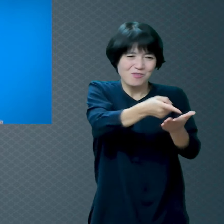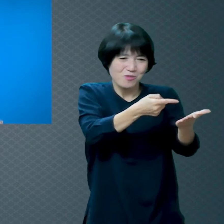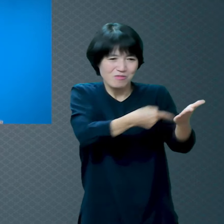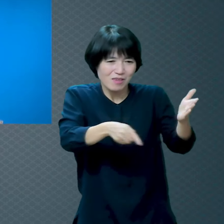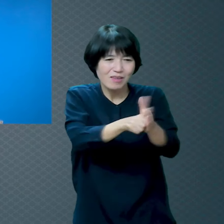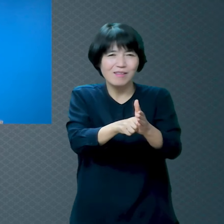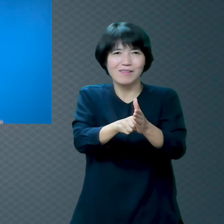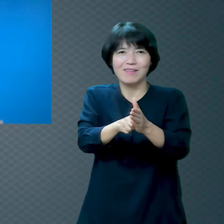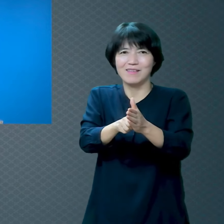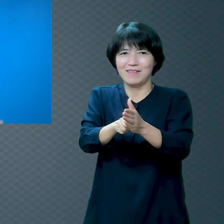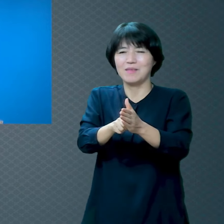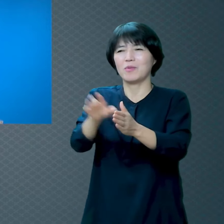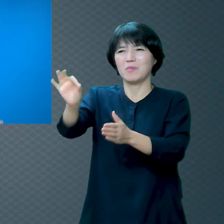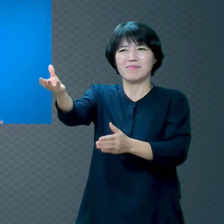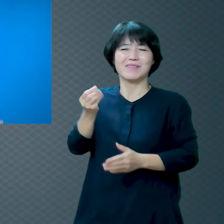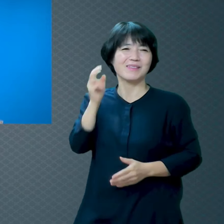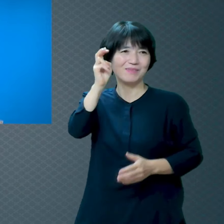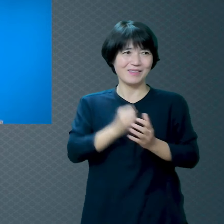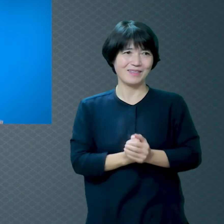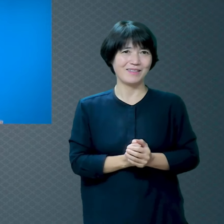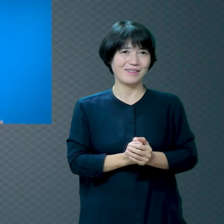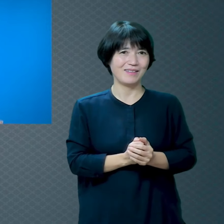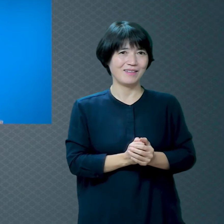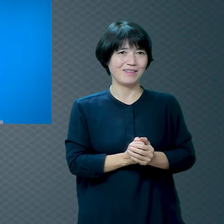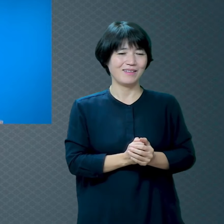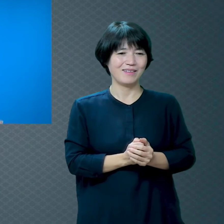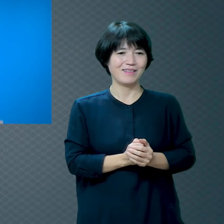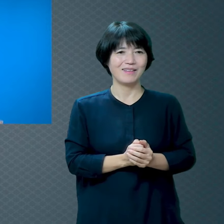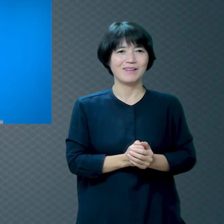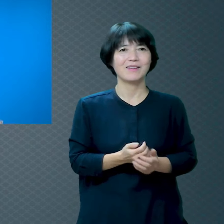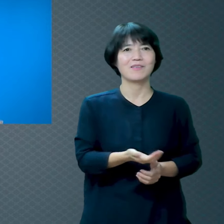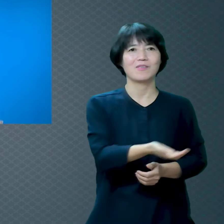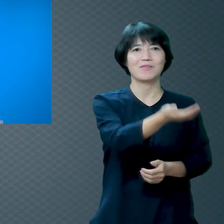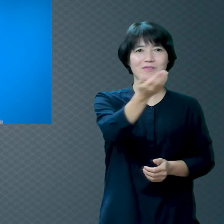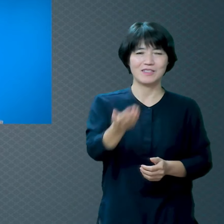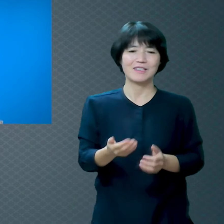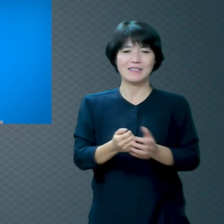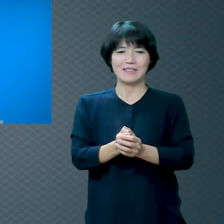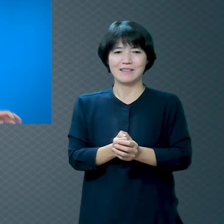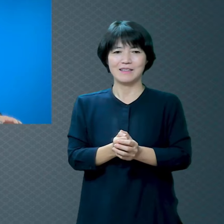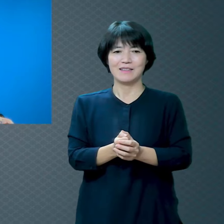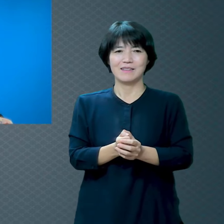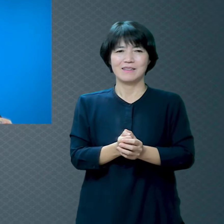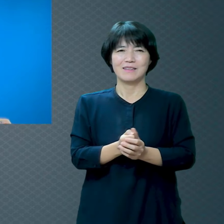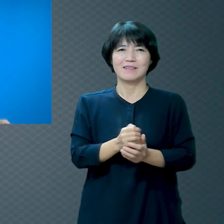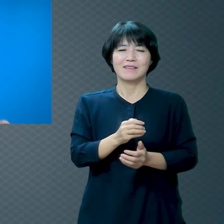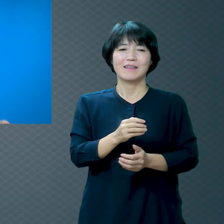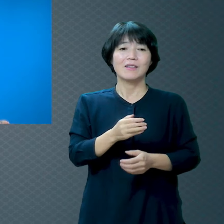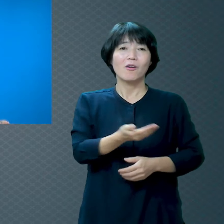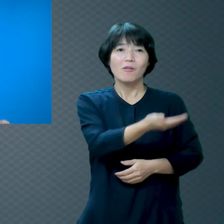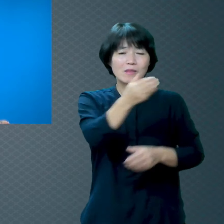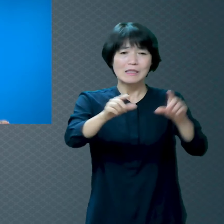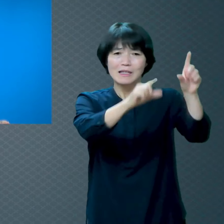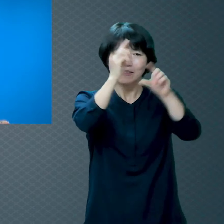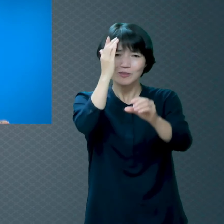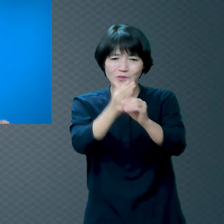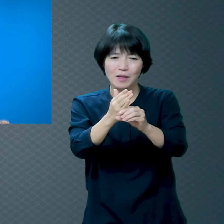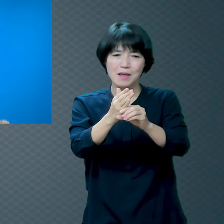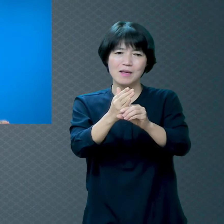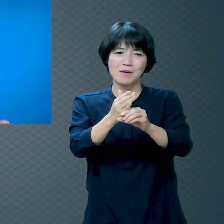사람은 조그마한 선은 행할 수 있어요 그런데 참된 선은 행하기가 어렵습니다